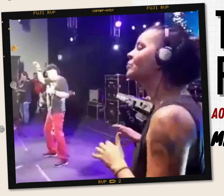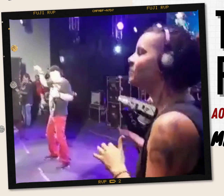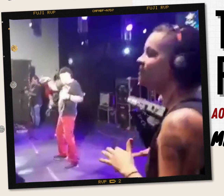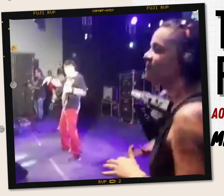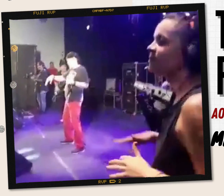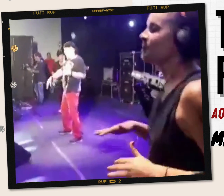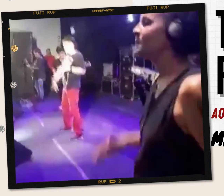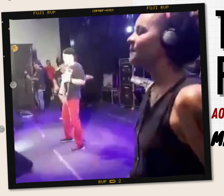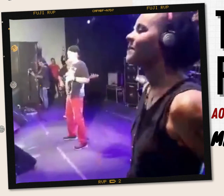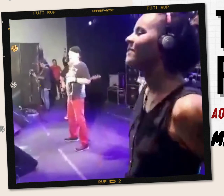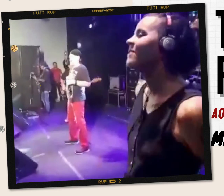Amém.